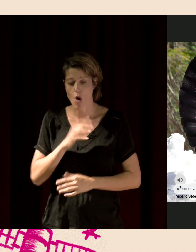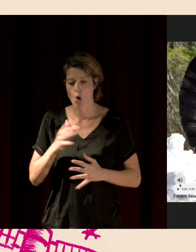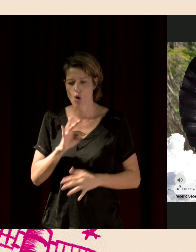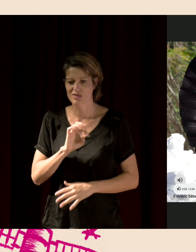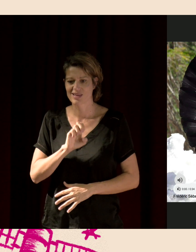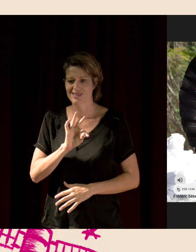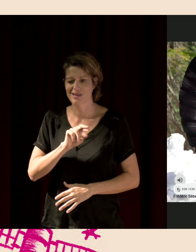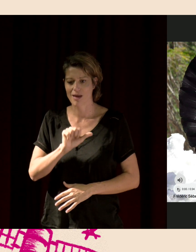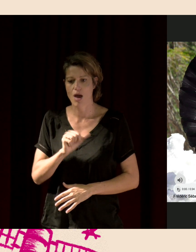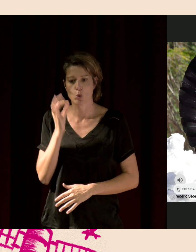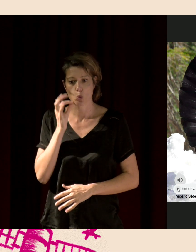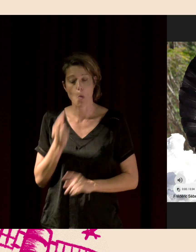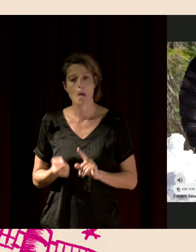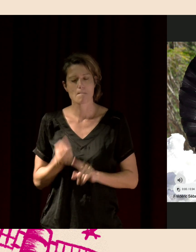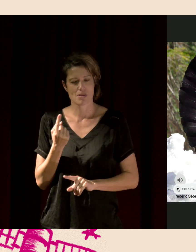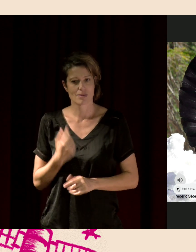assez particulier.